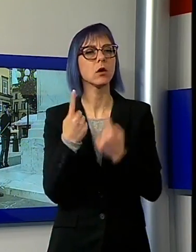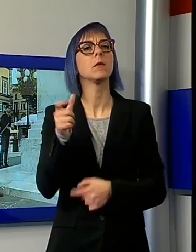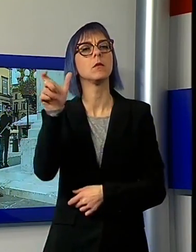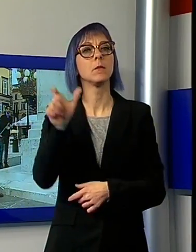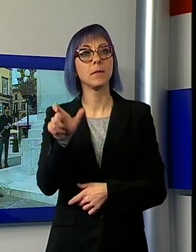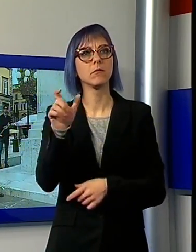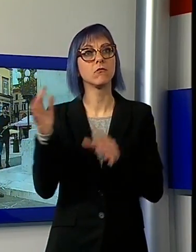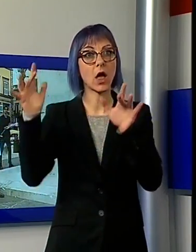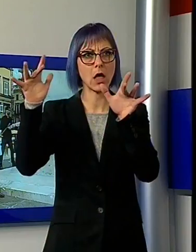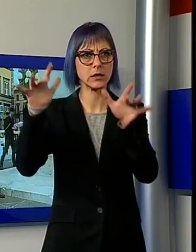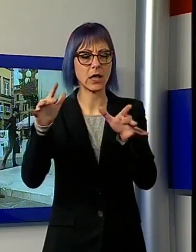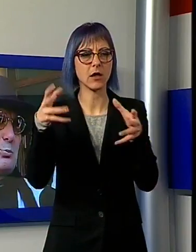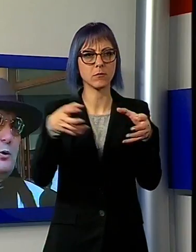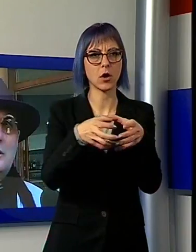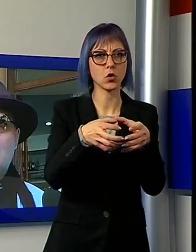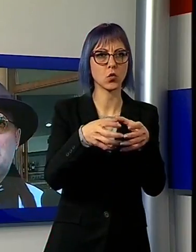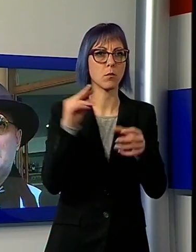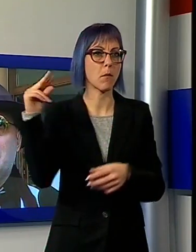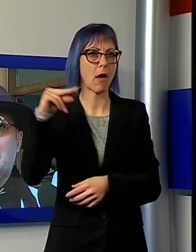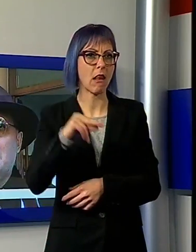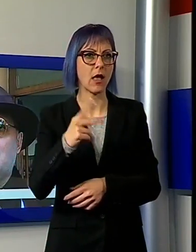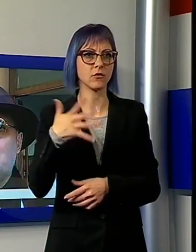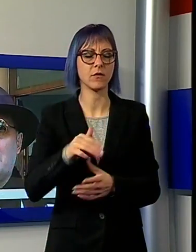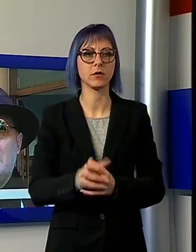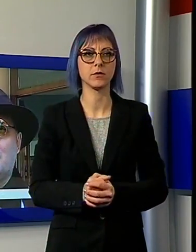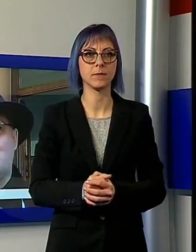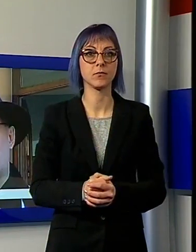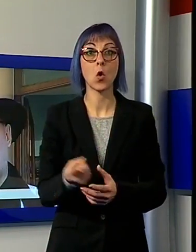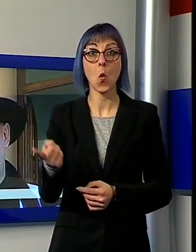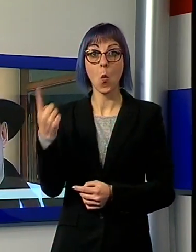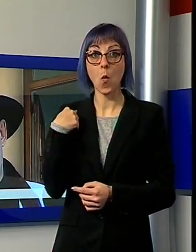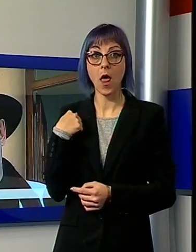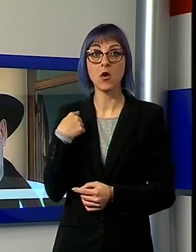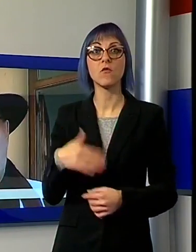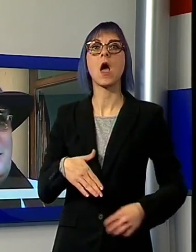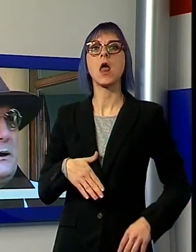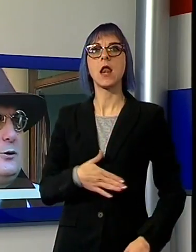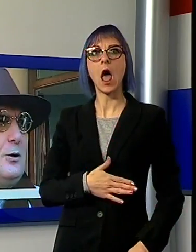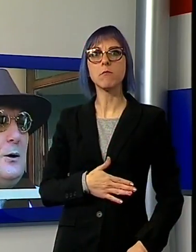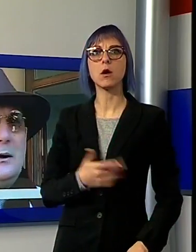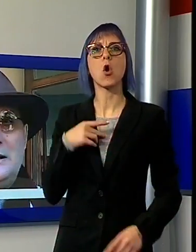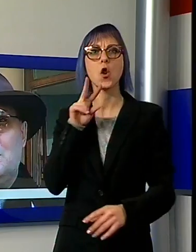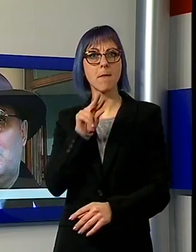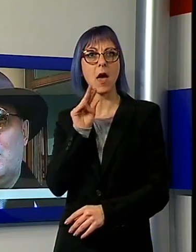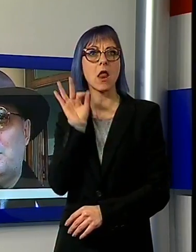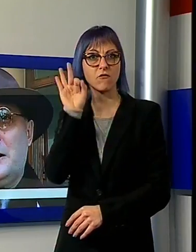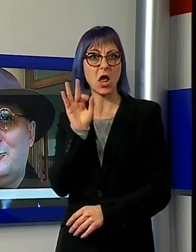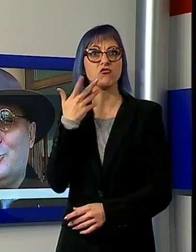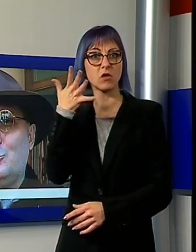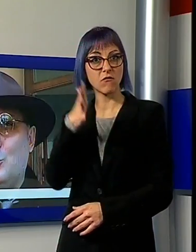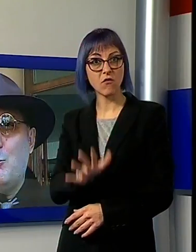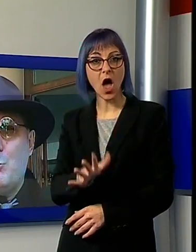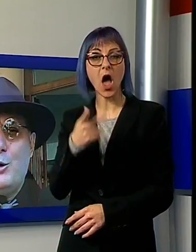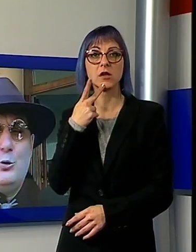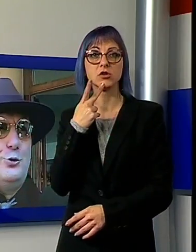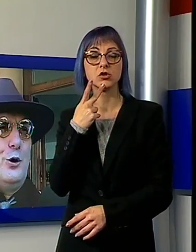testimoni. Lo scorso anno Napoleone avrebbe addirittura parlato, giustamente in francese almeno, e compreso